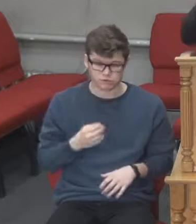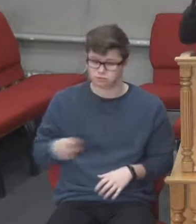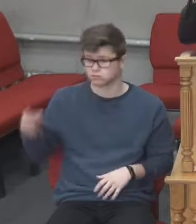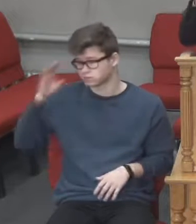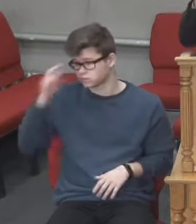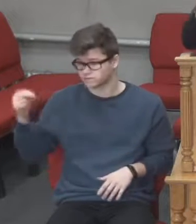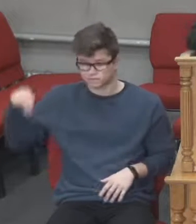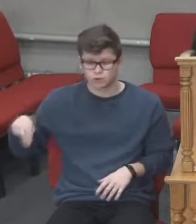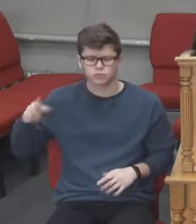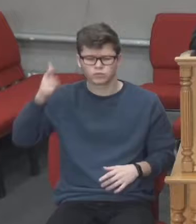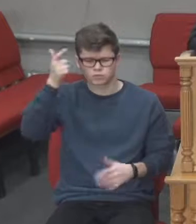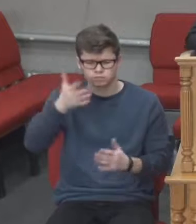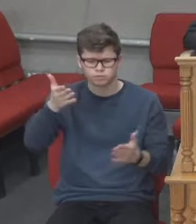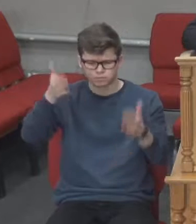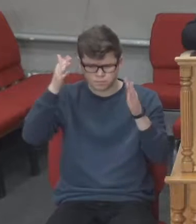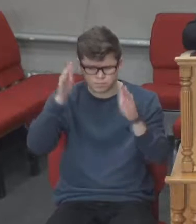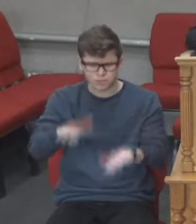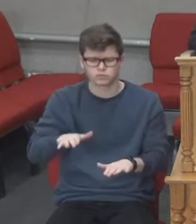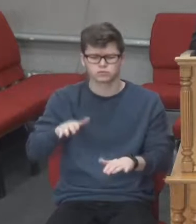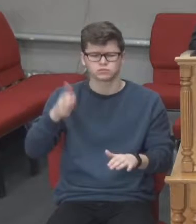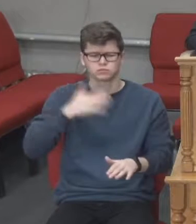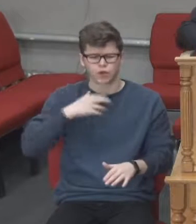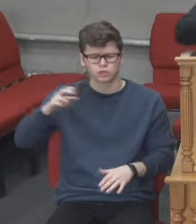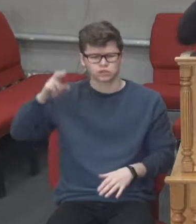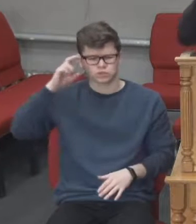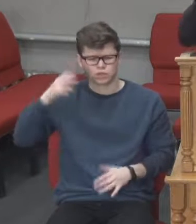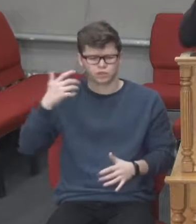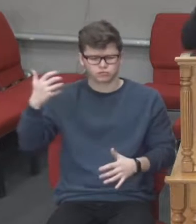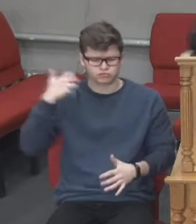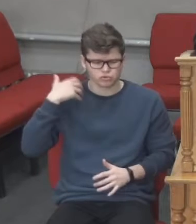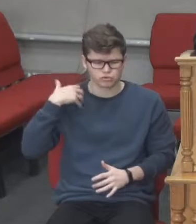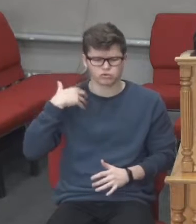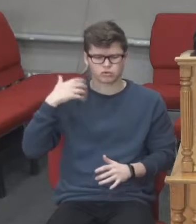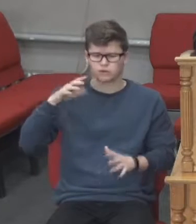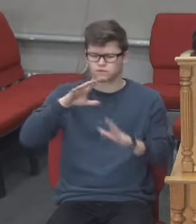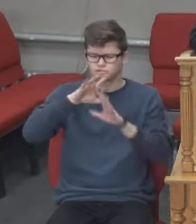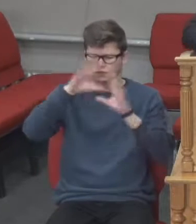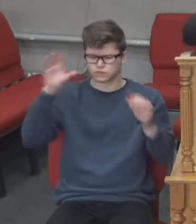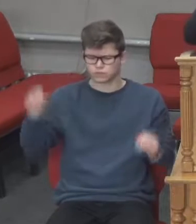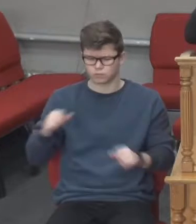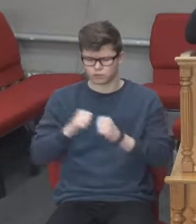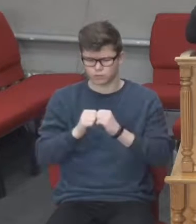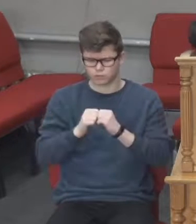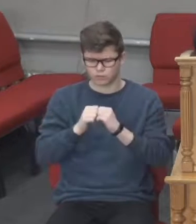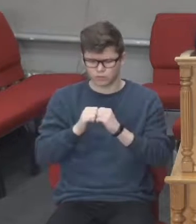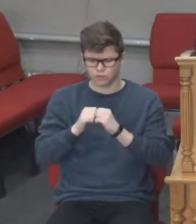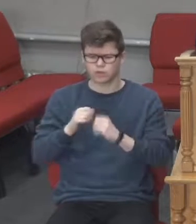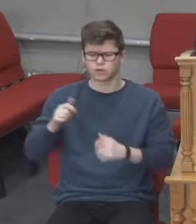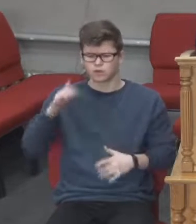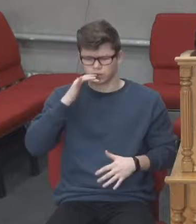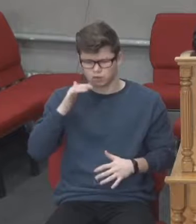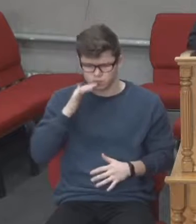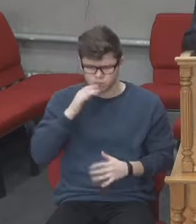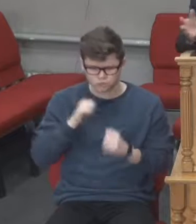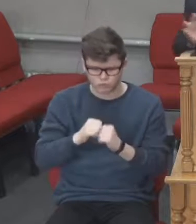і, Господи, благослови наших царів і начальників і за все на світі помолився і ще й на інших